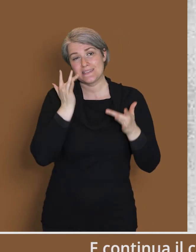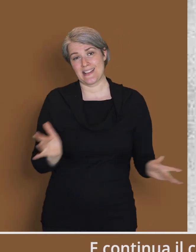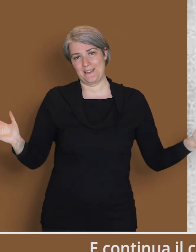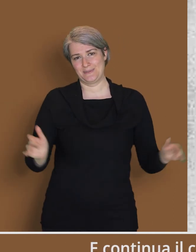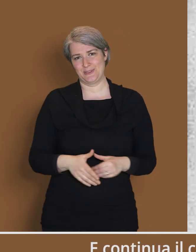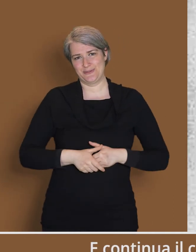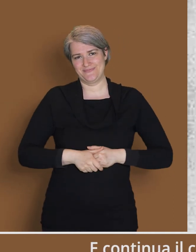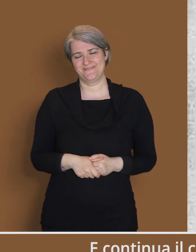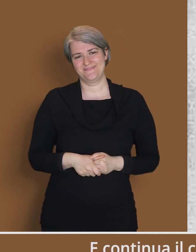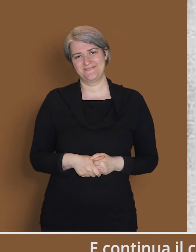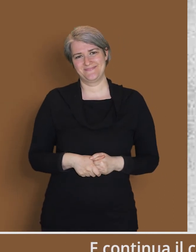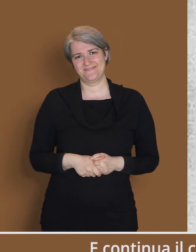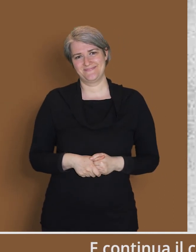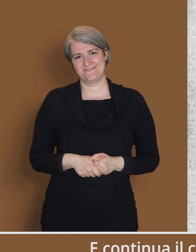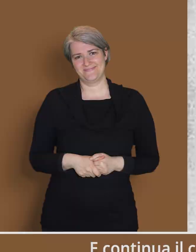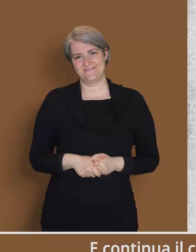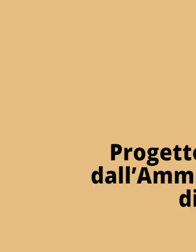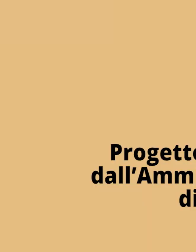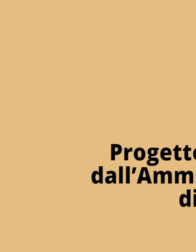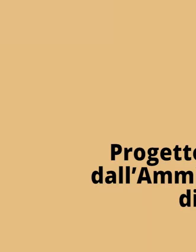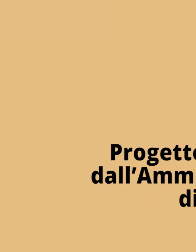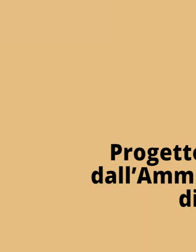il piccolo Braschi. Così è l'uomo.